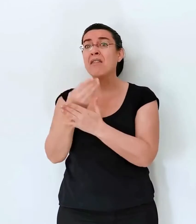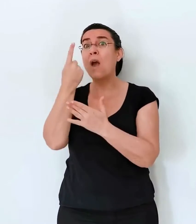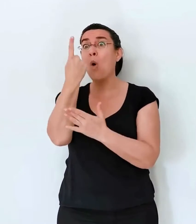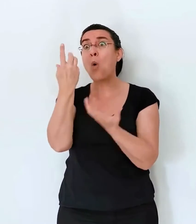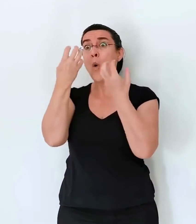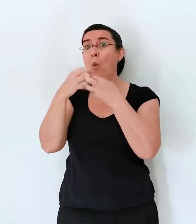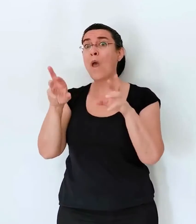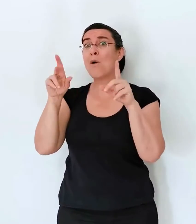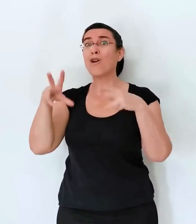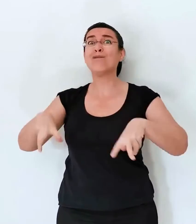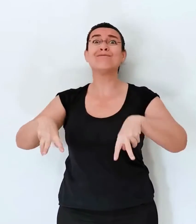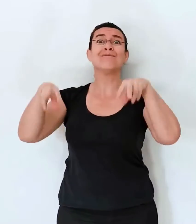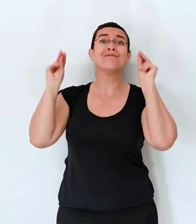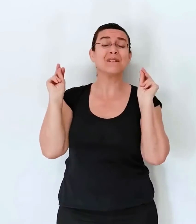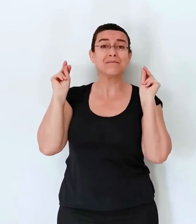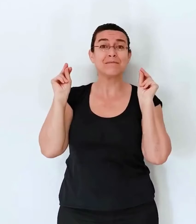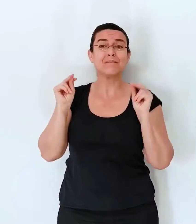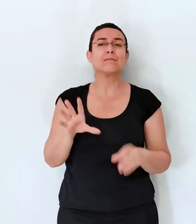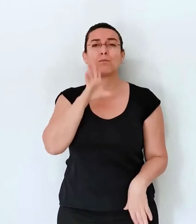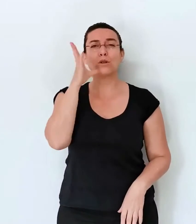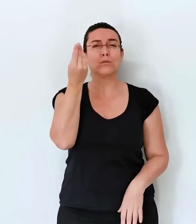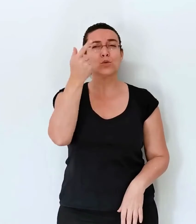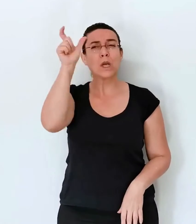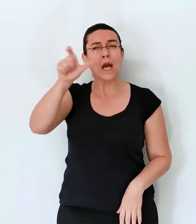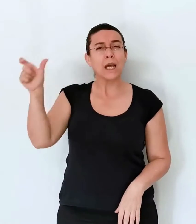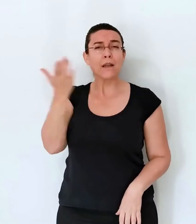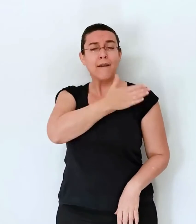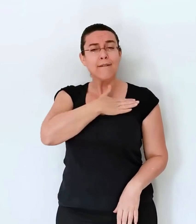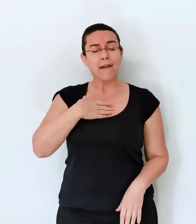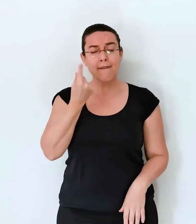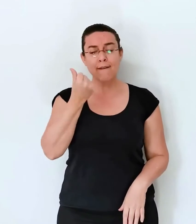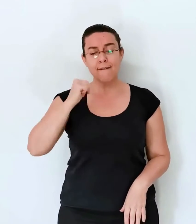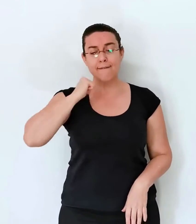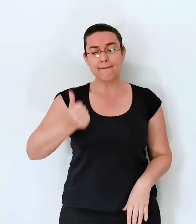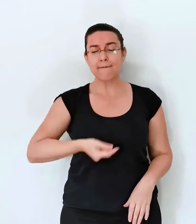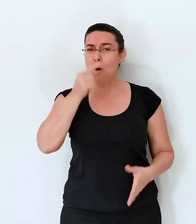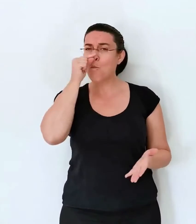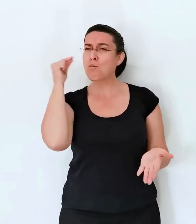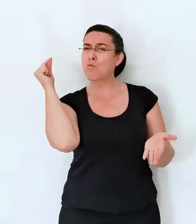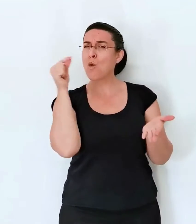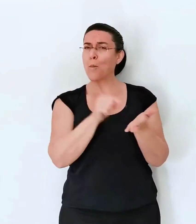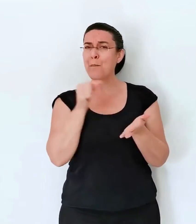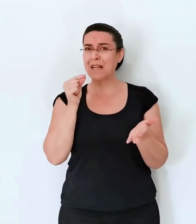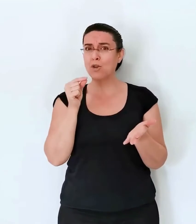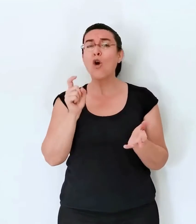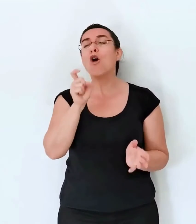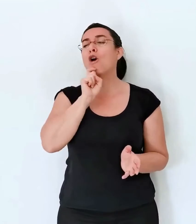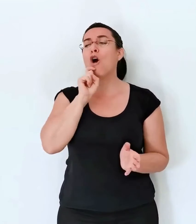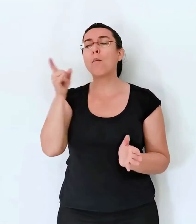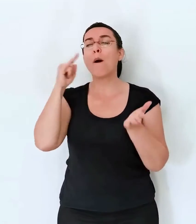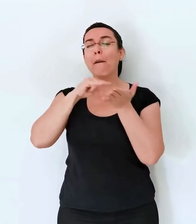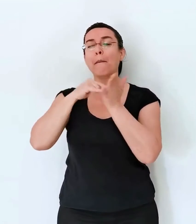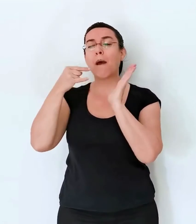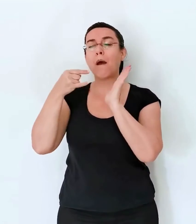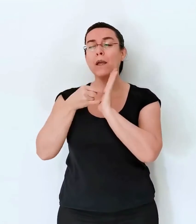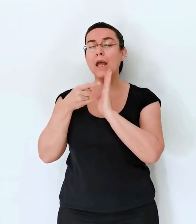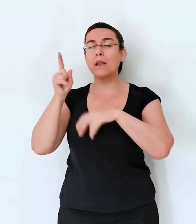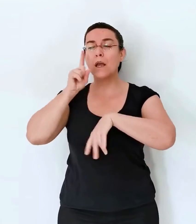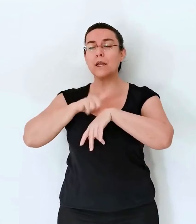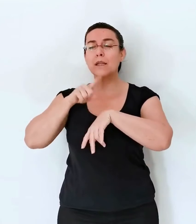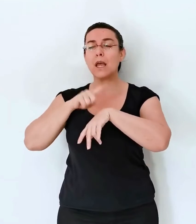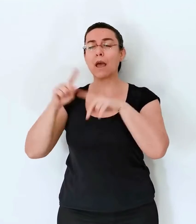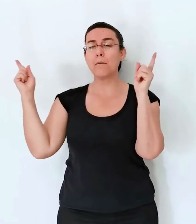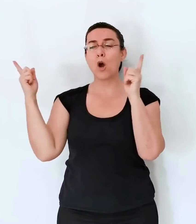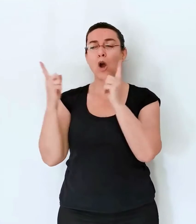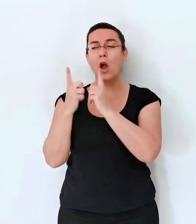Cuántos hay que tenerlo bastante, enriquecerse quieren al instante, abrazando proyectos, a veces de tan